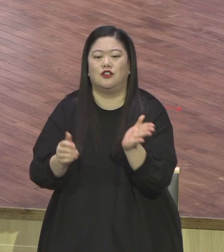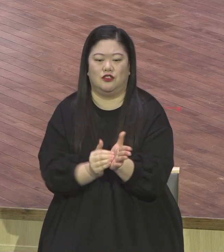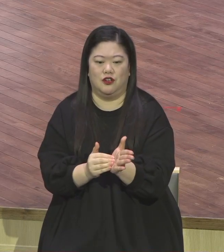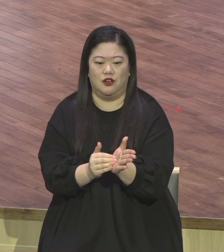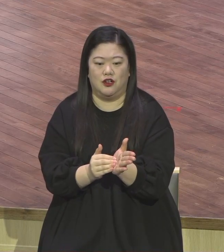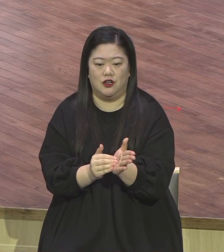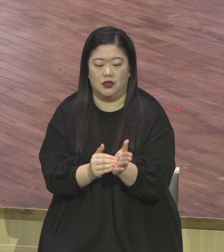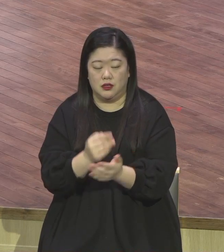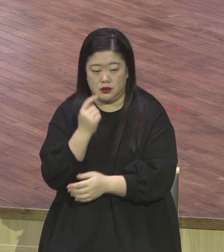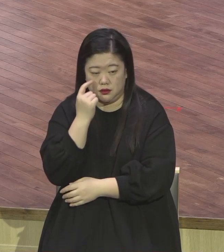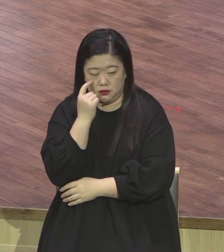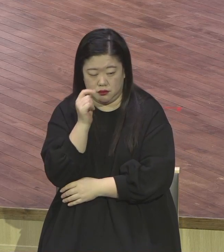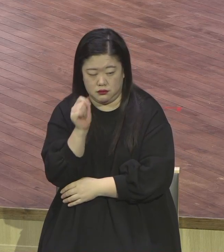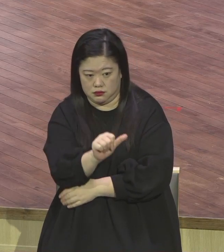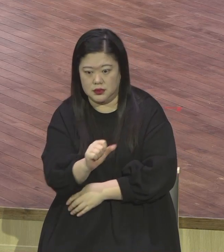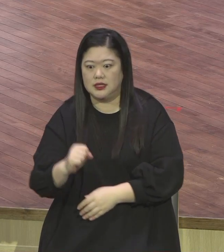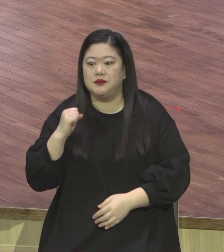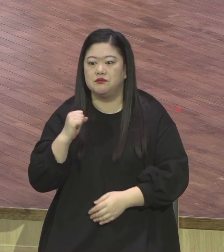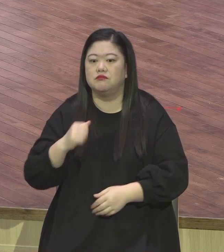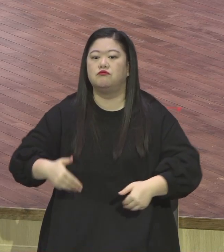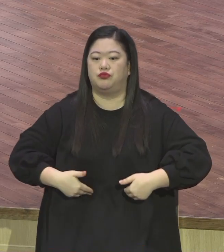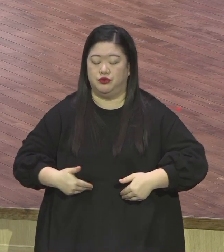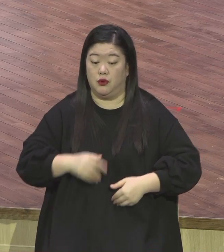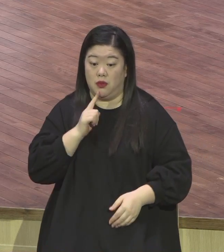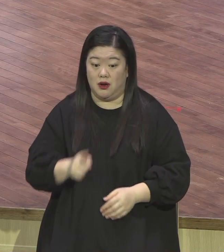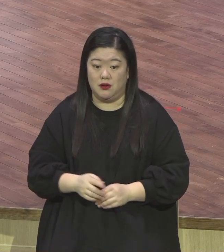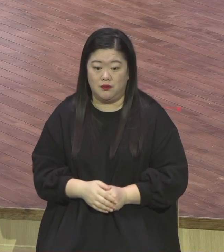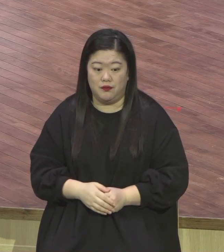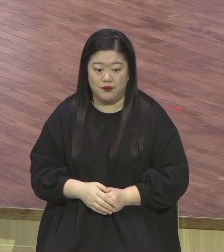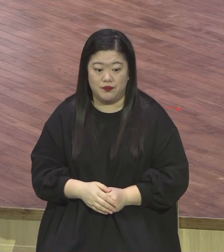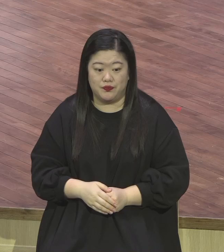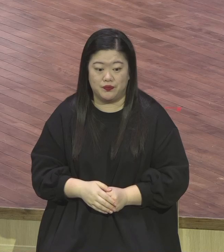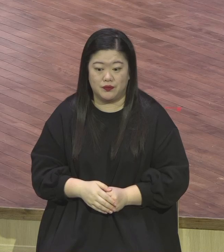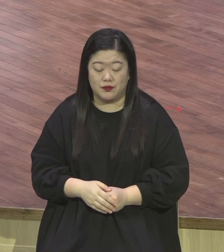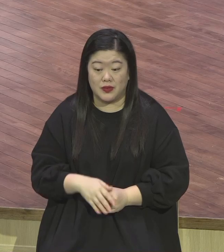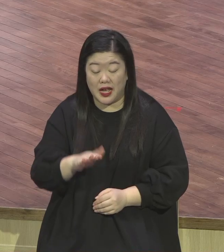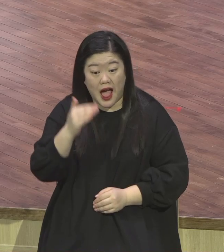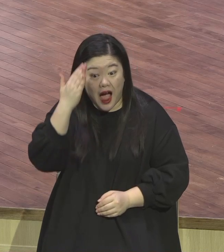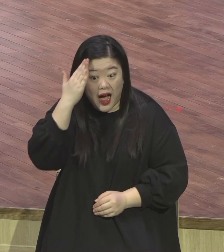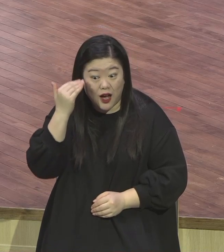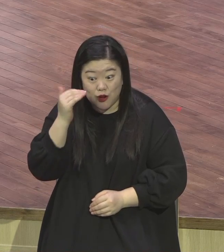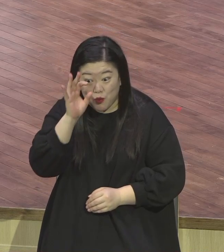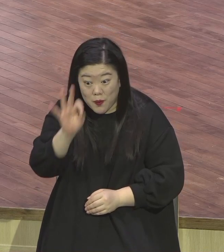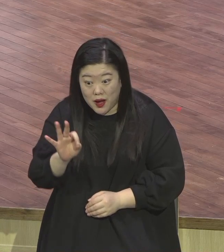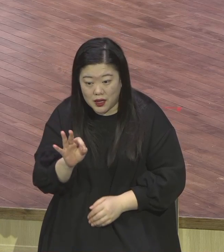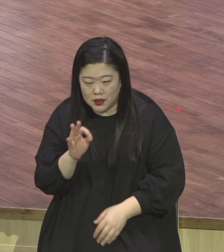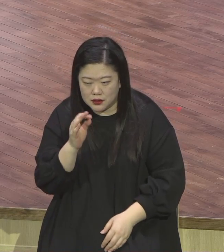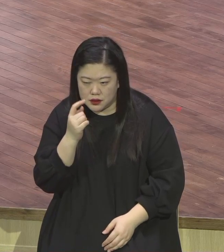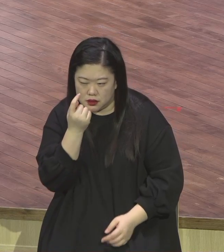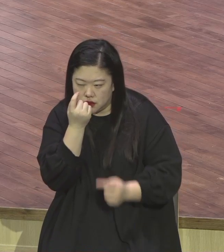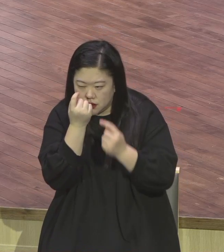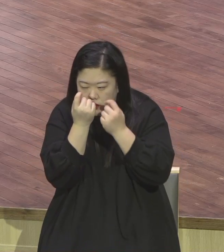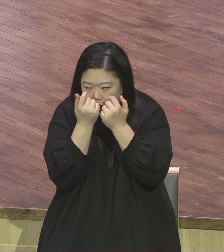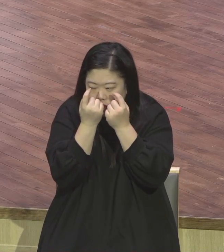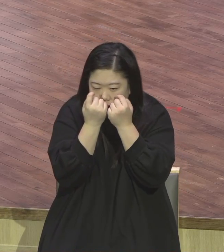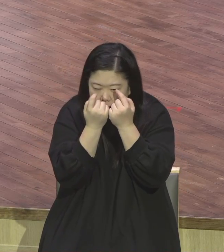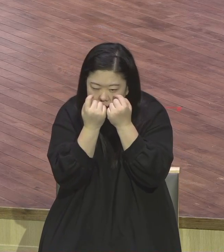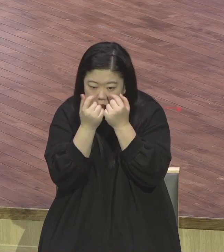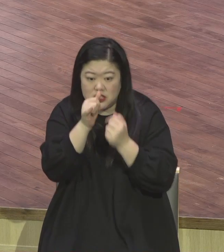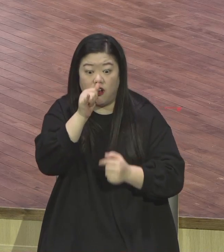그렇죠 우리나라는 눈치 문화예요 외국에는 눈치 없어요 미국